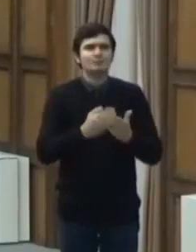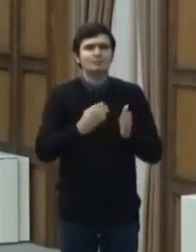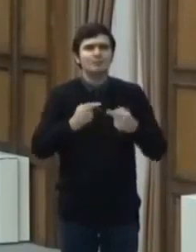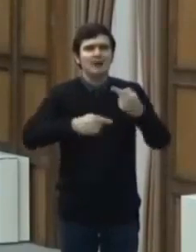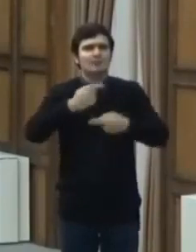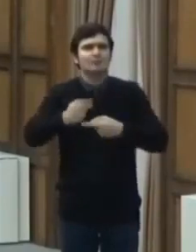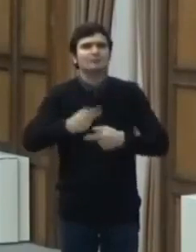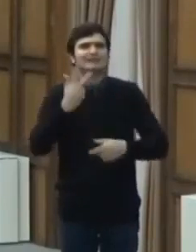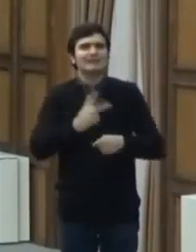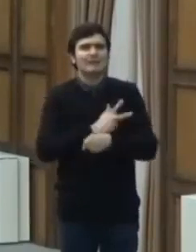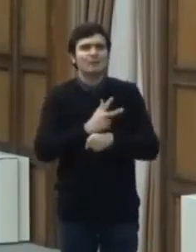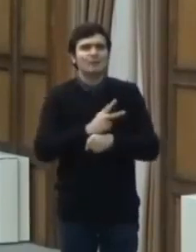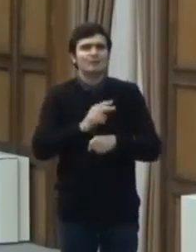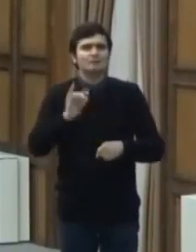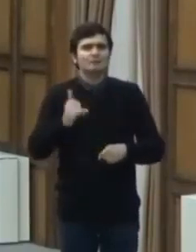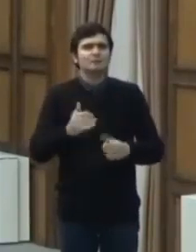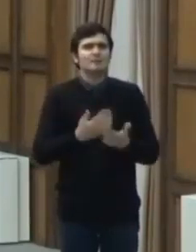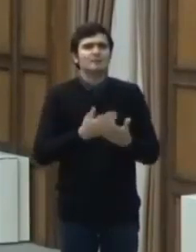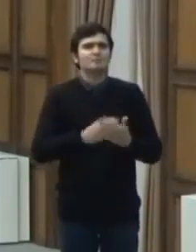% din personal.